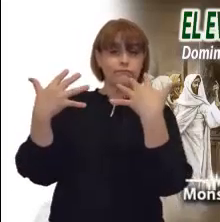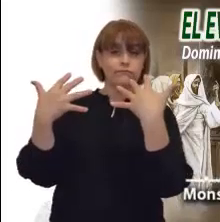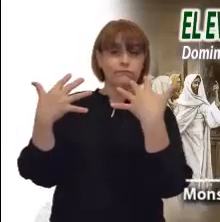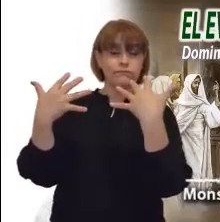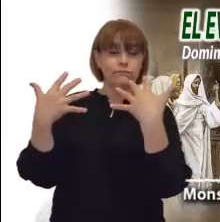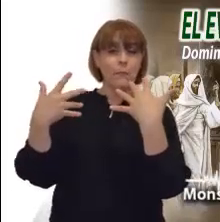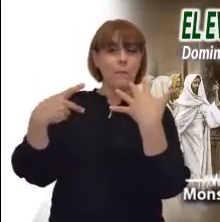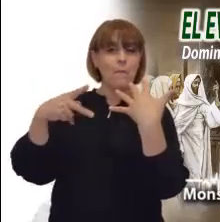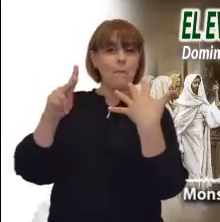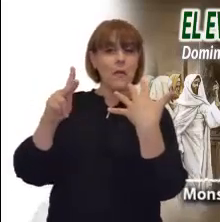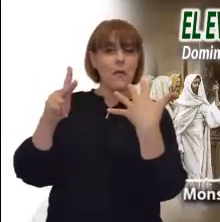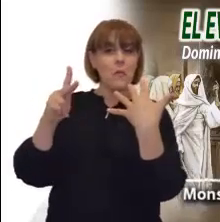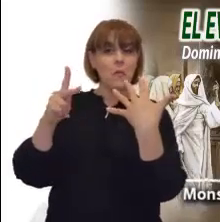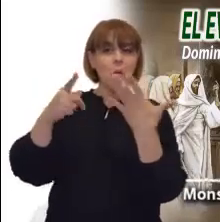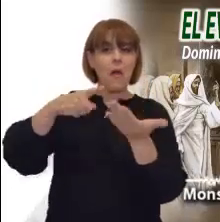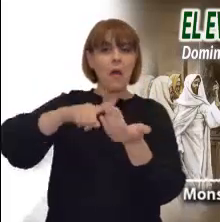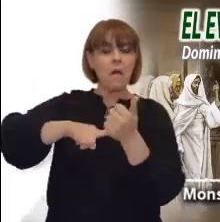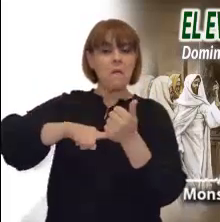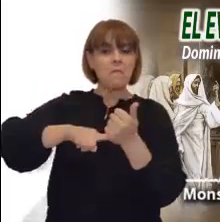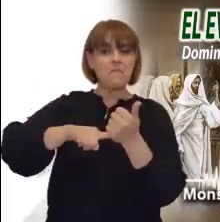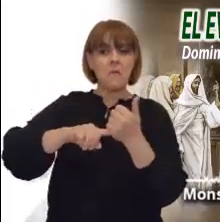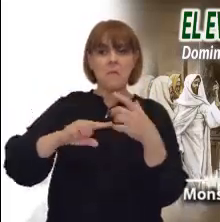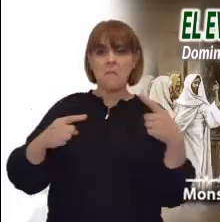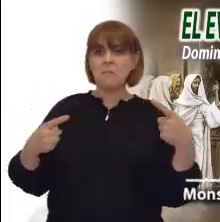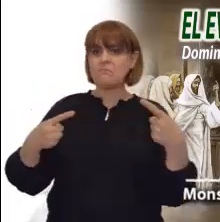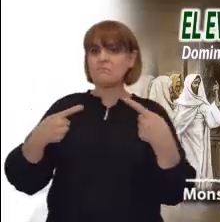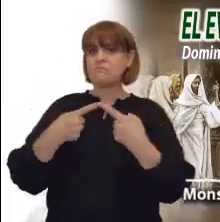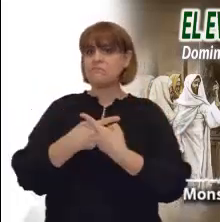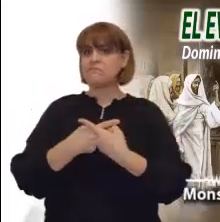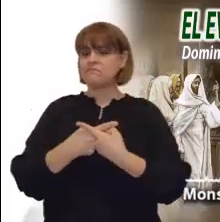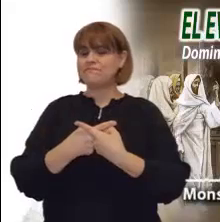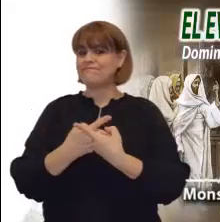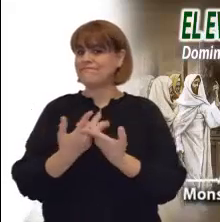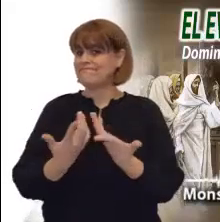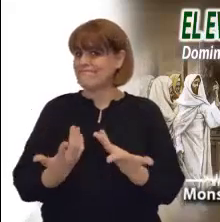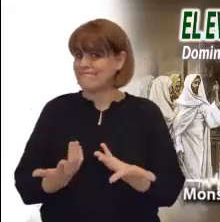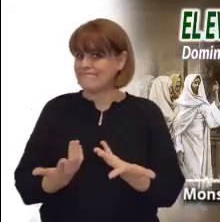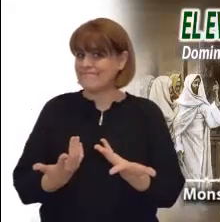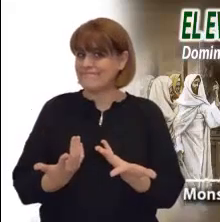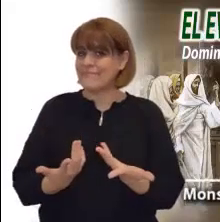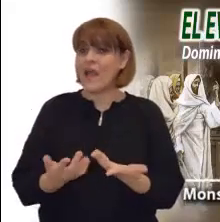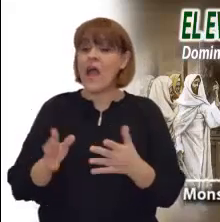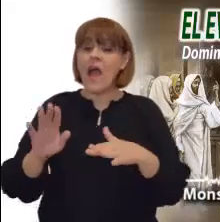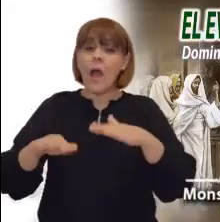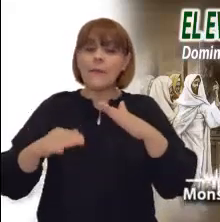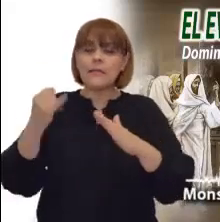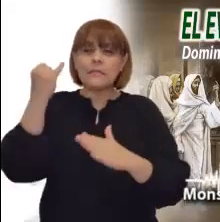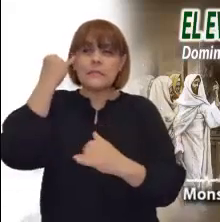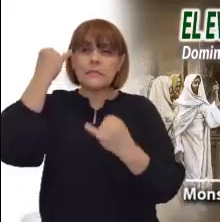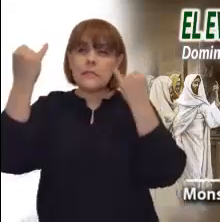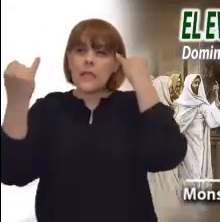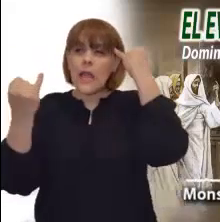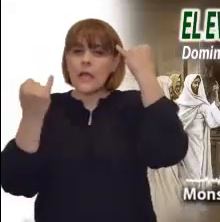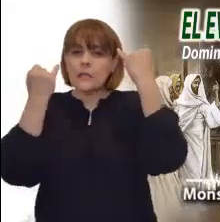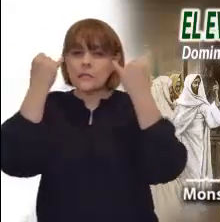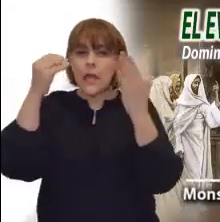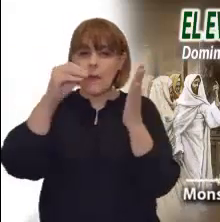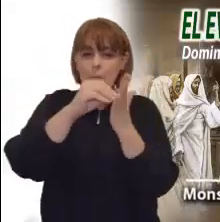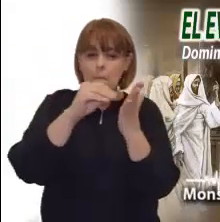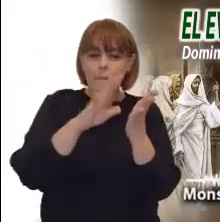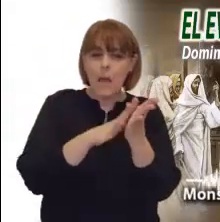Por desgracia es muy fácil caer en este estilo de una religión que venga a calmar nuestras inquietudes